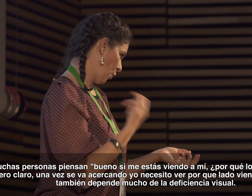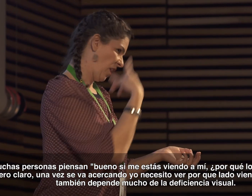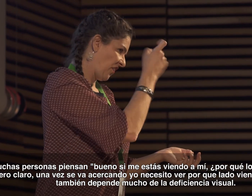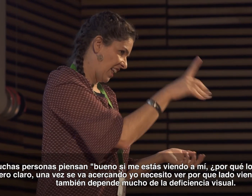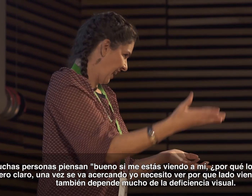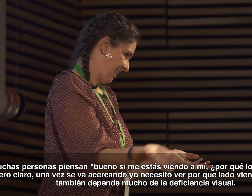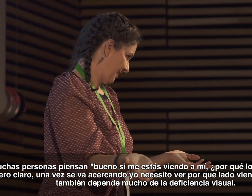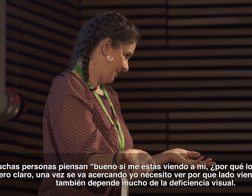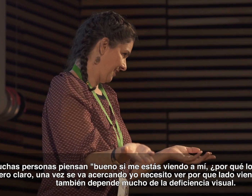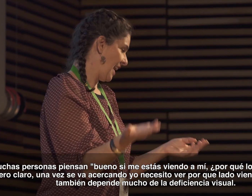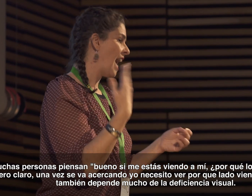por qué lado vienen.